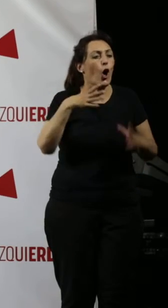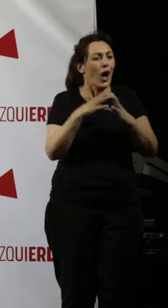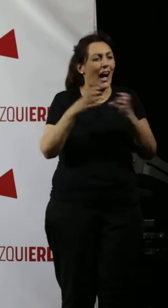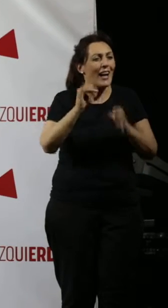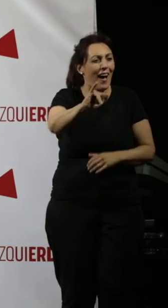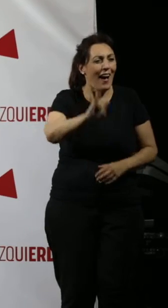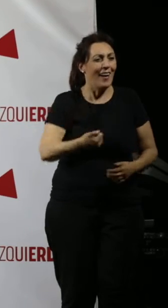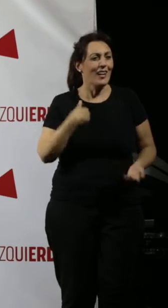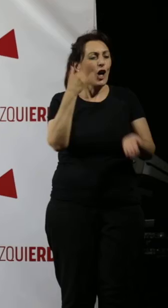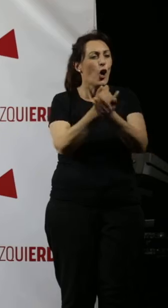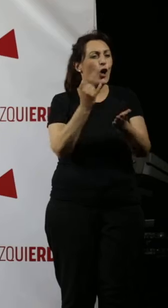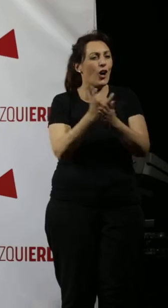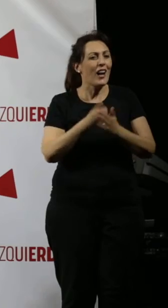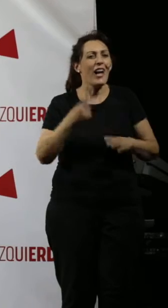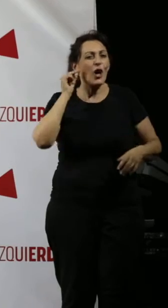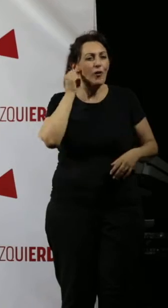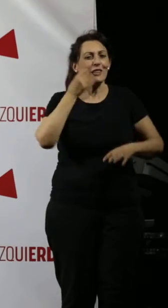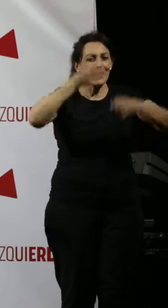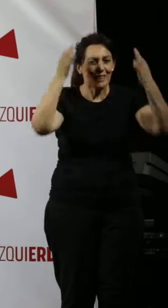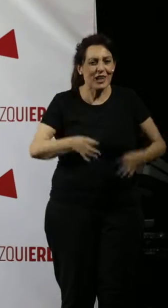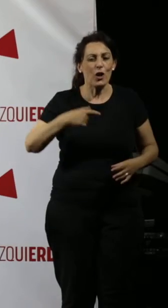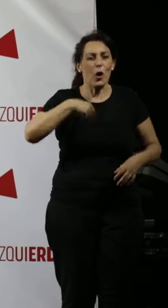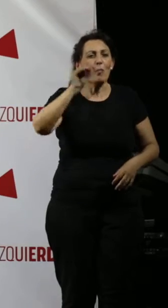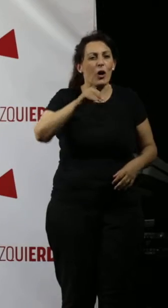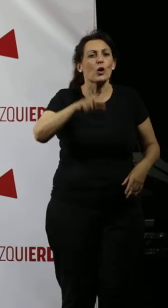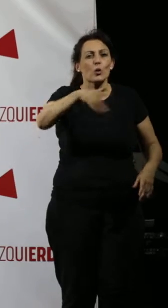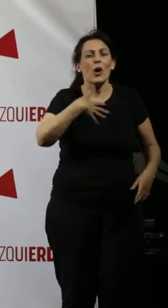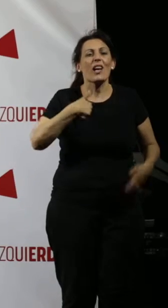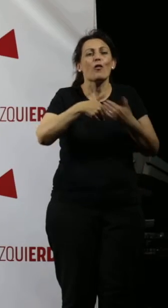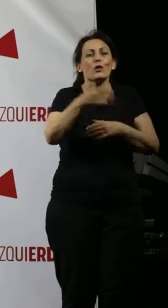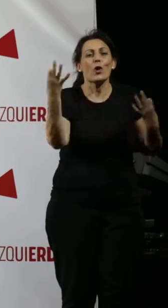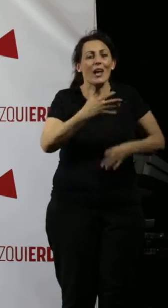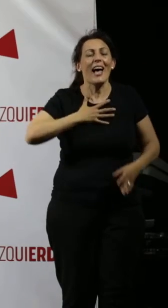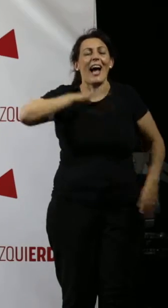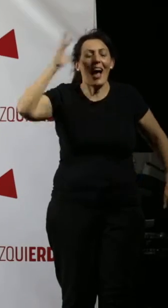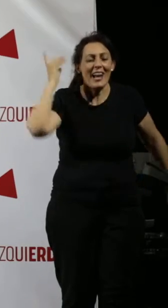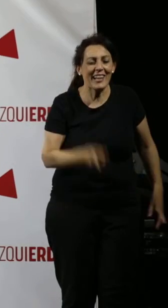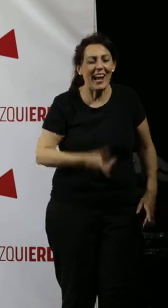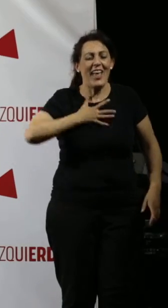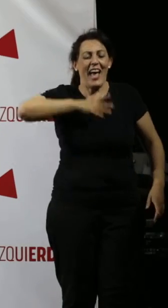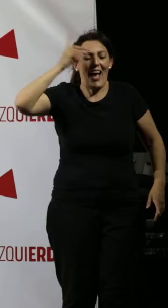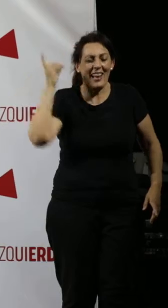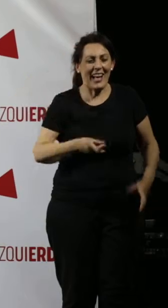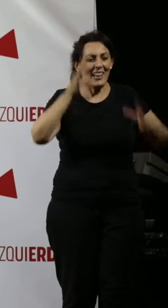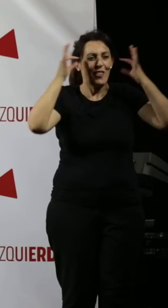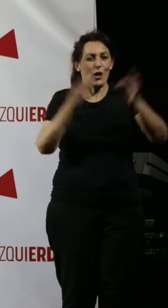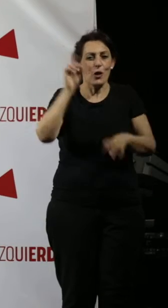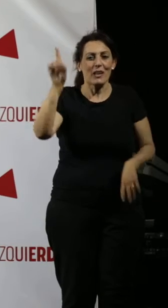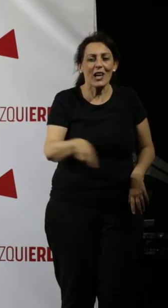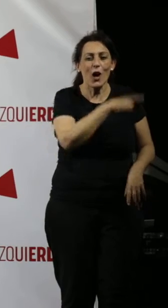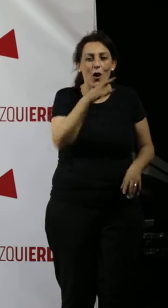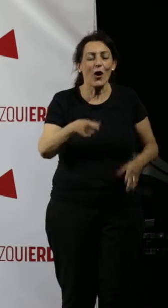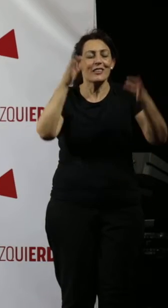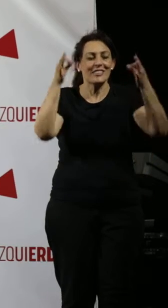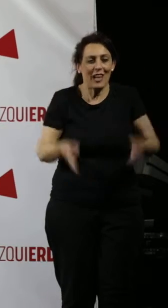alcalde desde que estaba en el Colegio Santuario de la Fuerza Santa. Seguro que cuando le preguntaron qué quería ser, seguro que dijo que lo que quería ser es alcalde de Córdoba. ¿Es verdad o no?